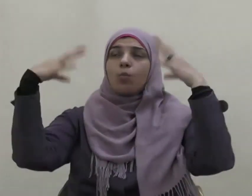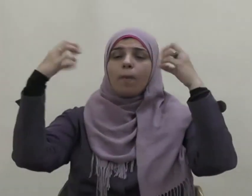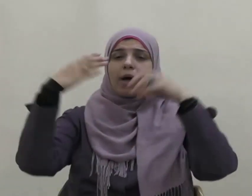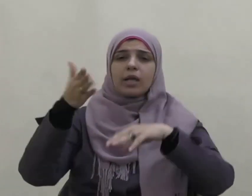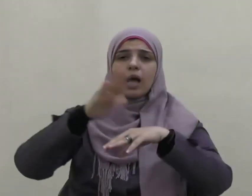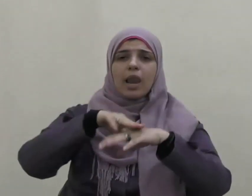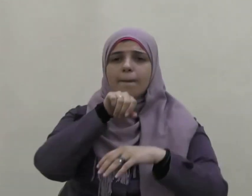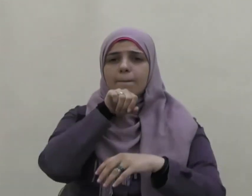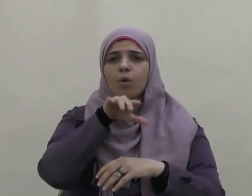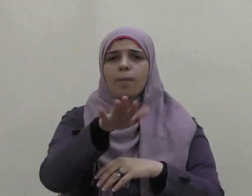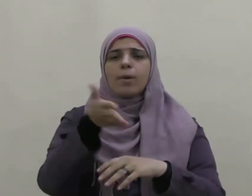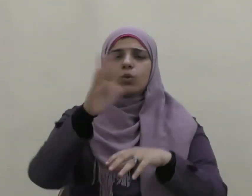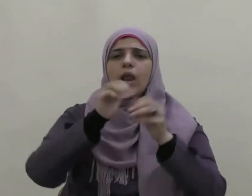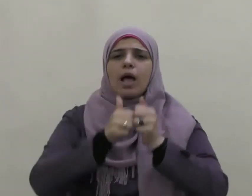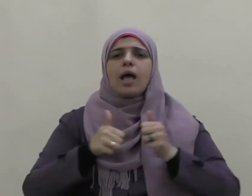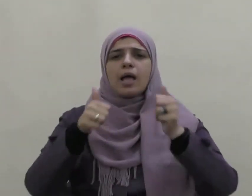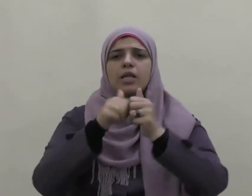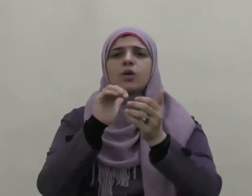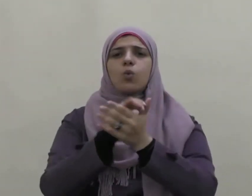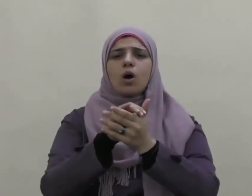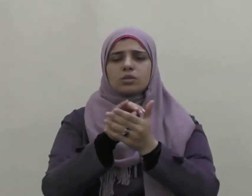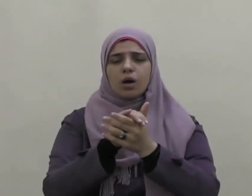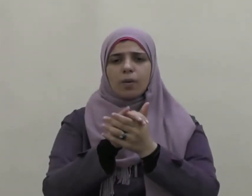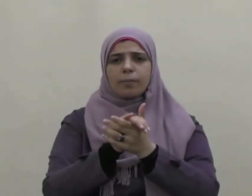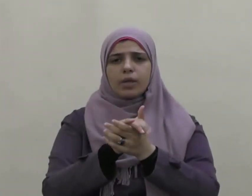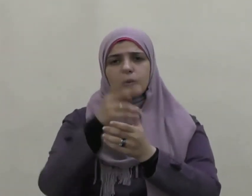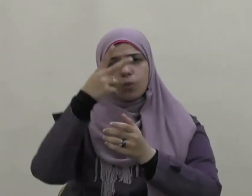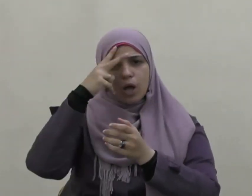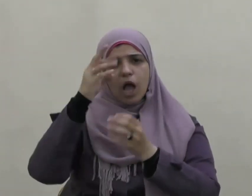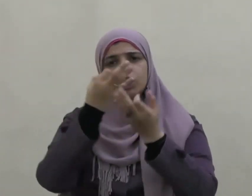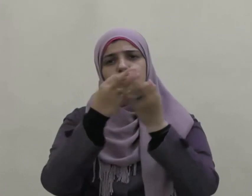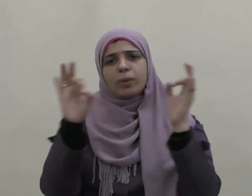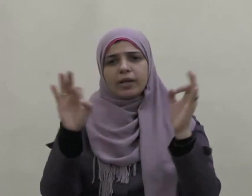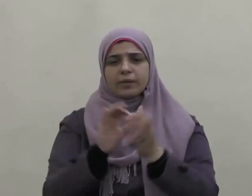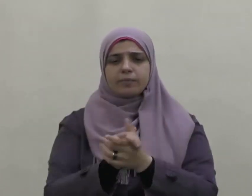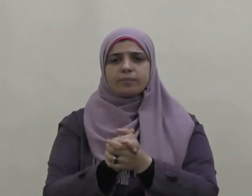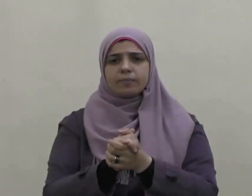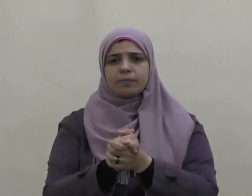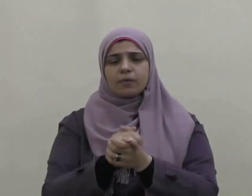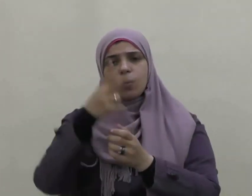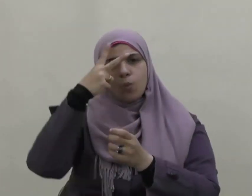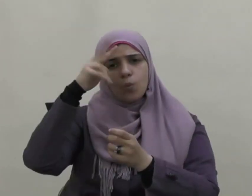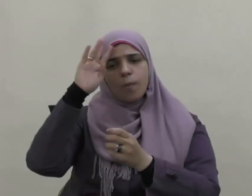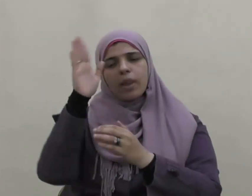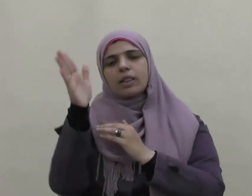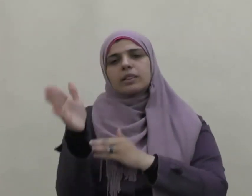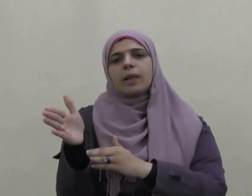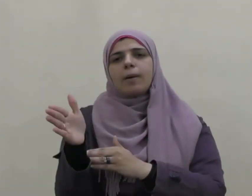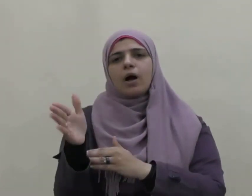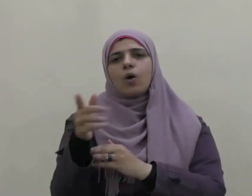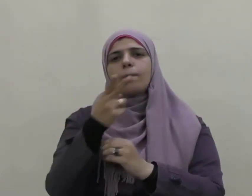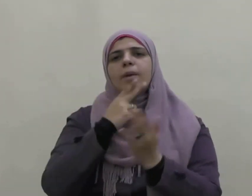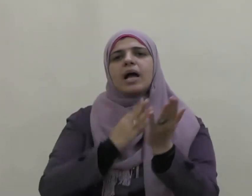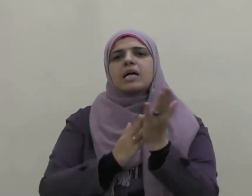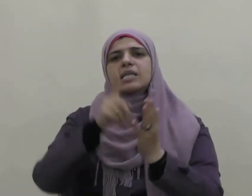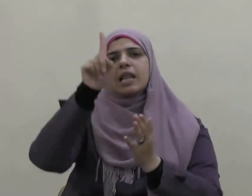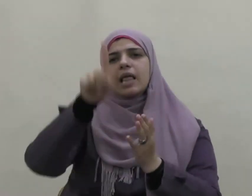وبارك عليه وعلى آله وصحبه أجمعين ومن تبعهم بإحسان إلى يوم الدين